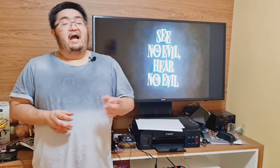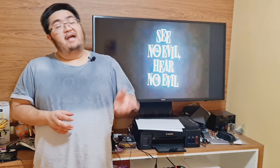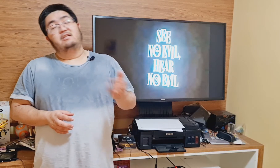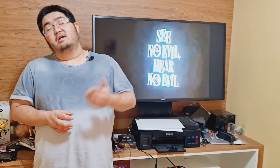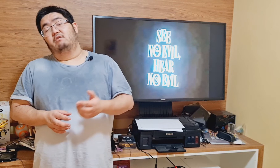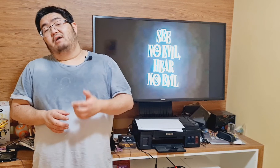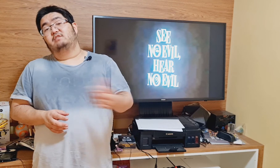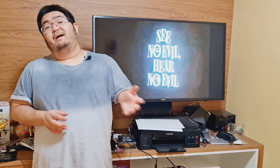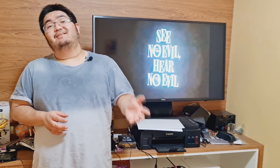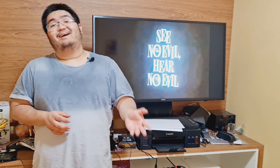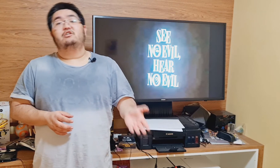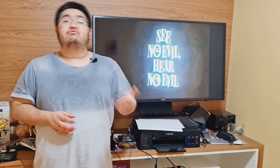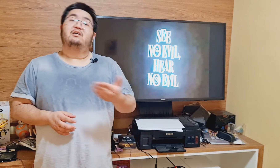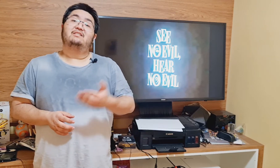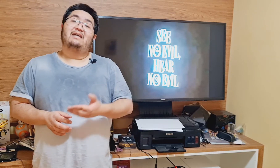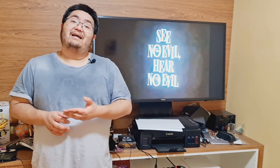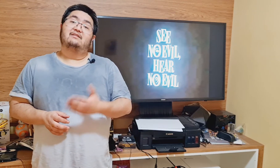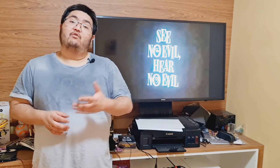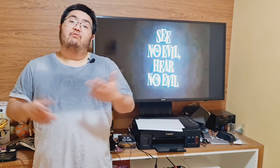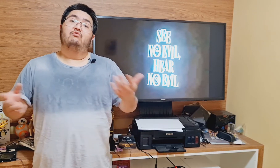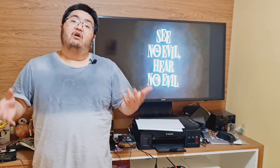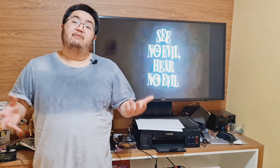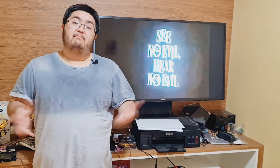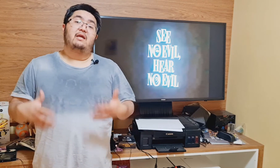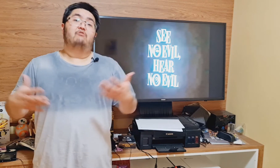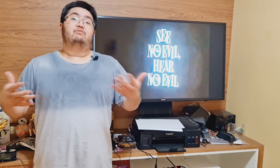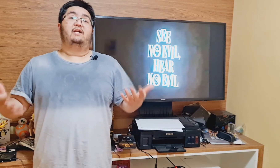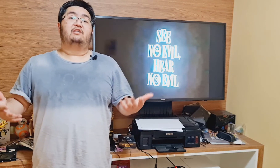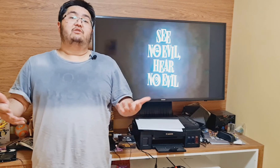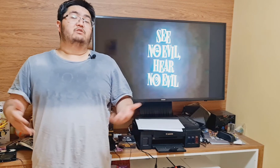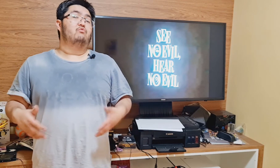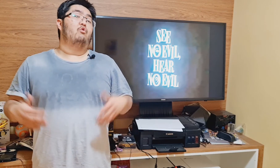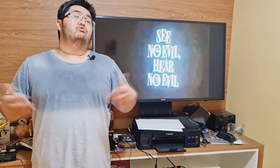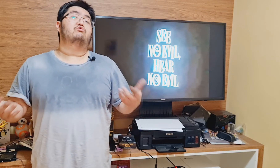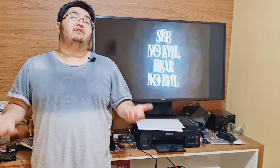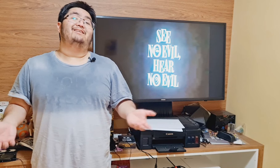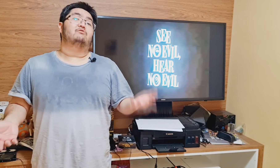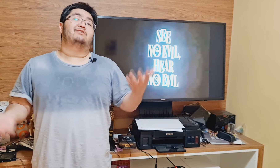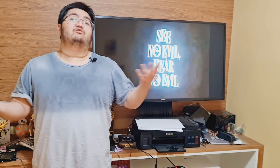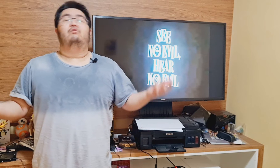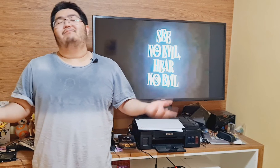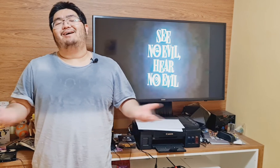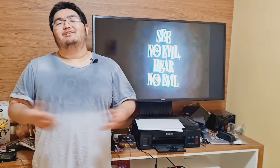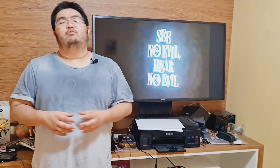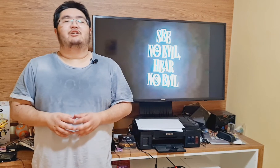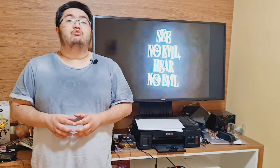Há, então, as paisagens humanizadas, que como o nome é bem autoexplicativo, são construídas ou transformadas por ações